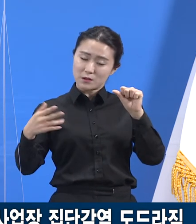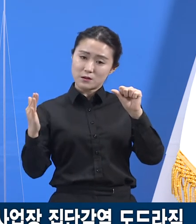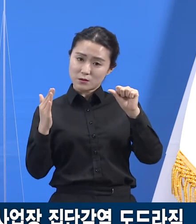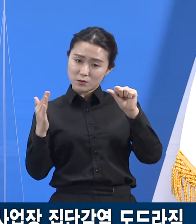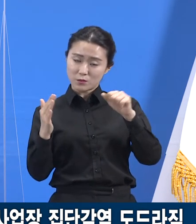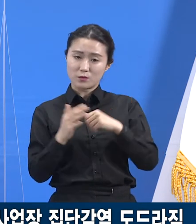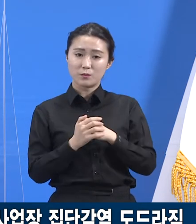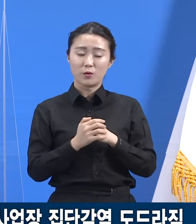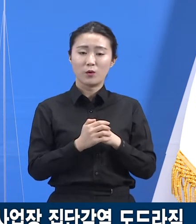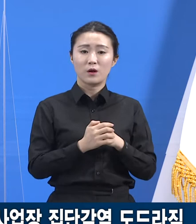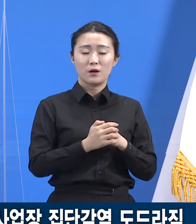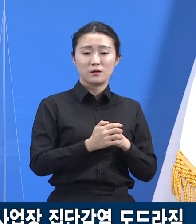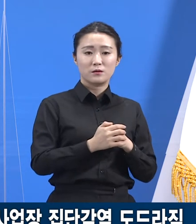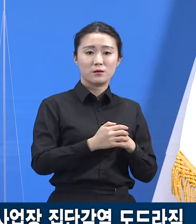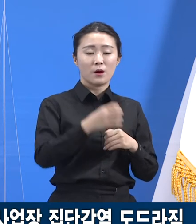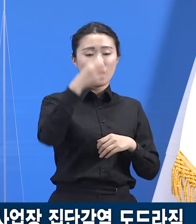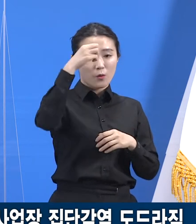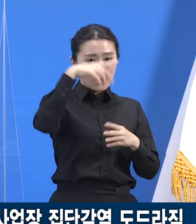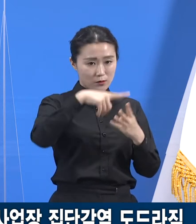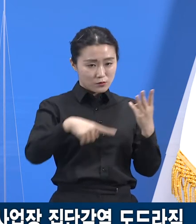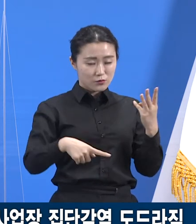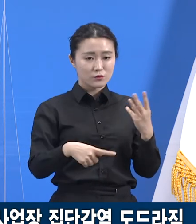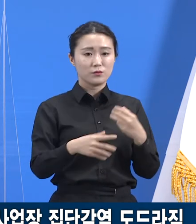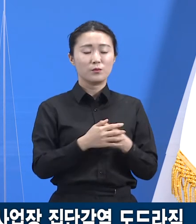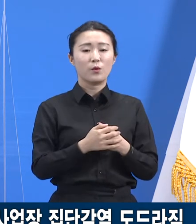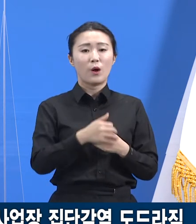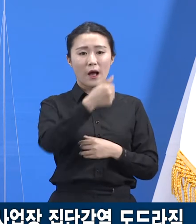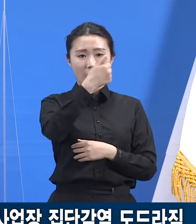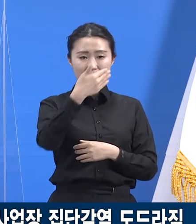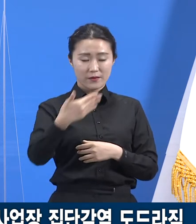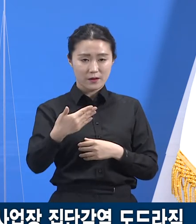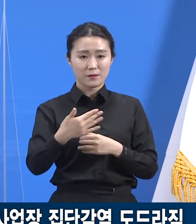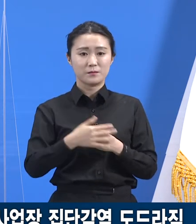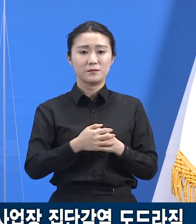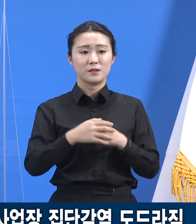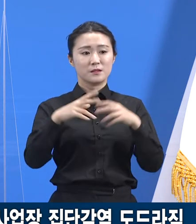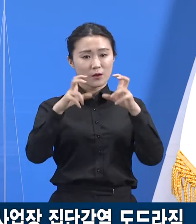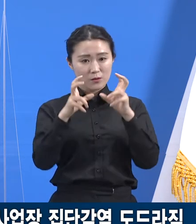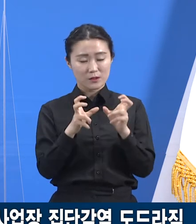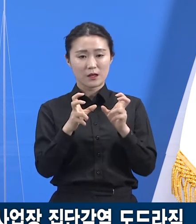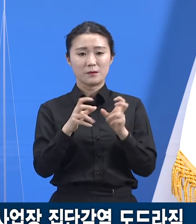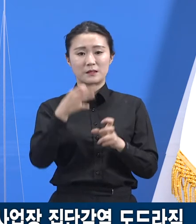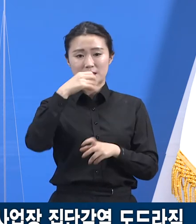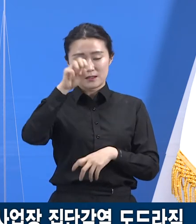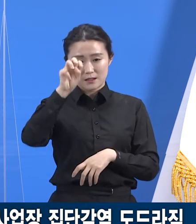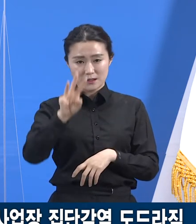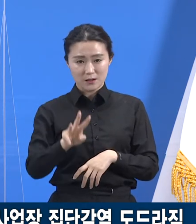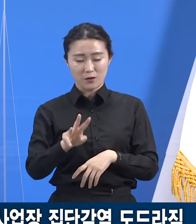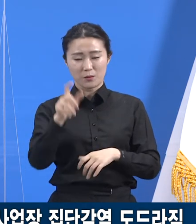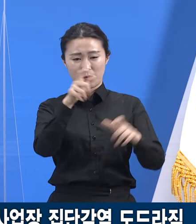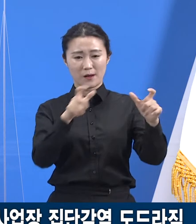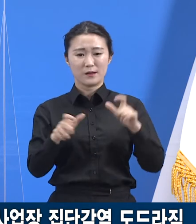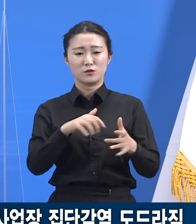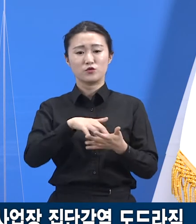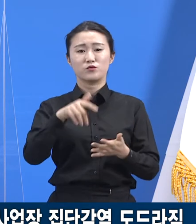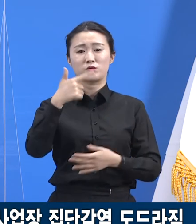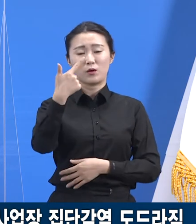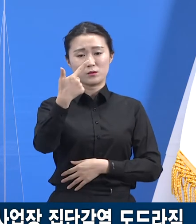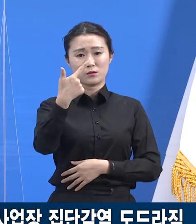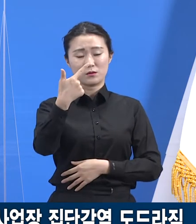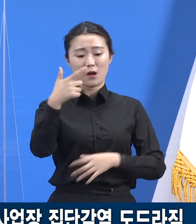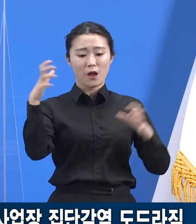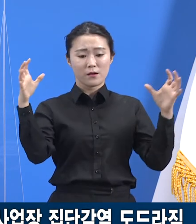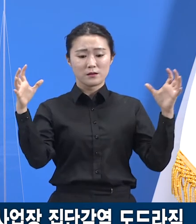여주시, 이천시, 양평군을 포함한 경기 동부 지역 6개 시군의 집단 감염 관련 확진자